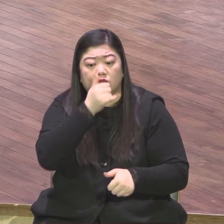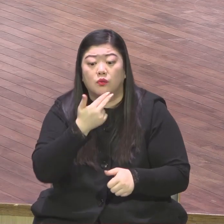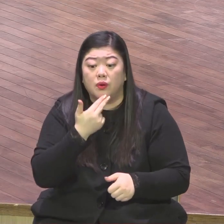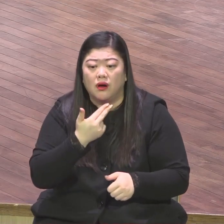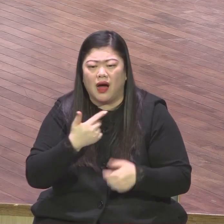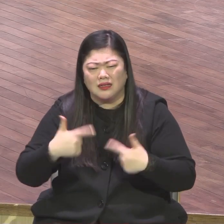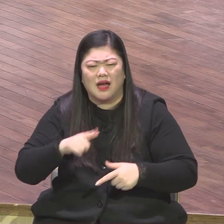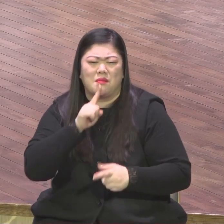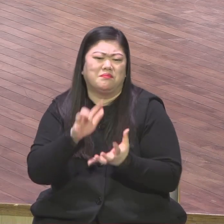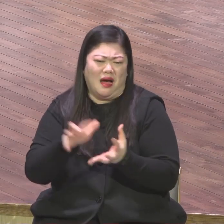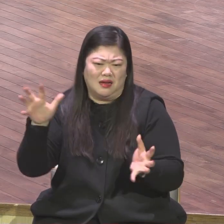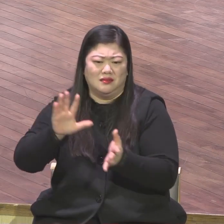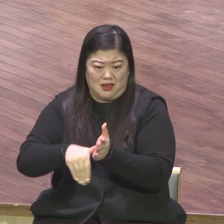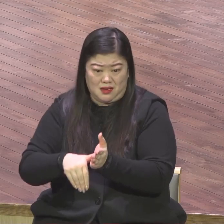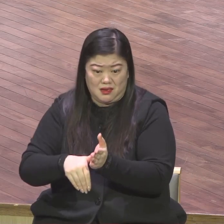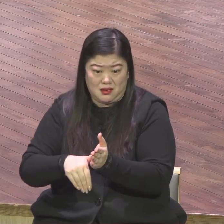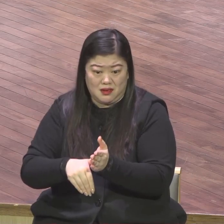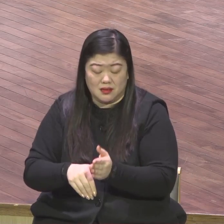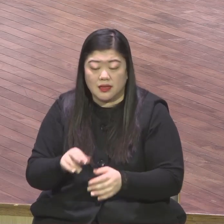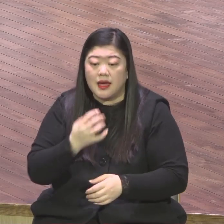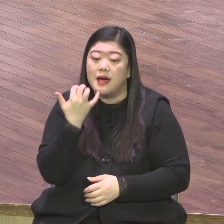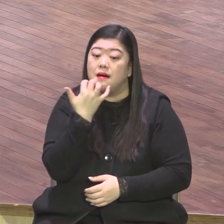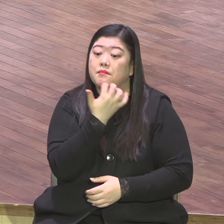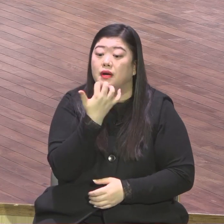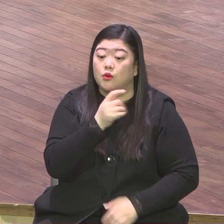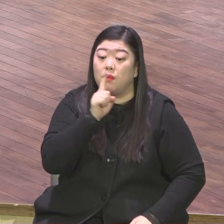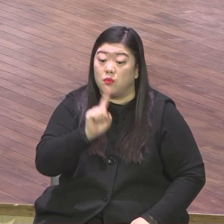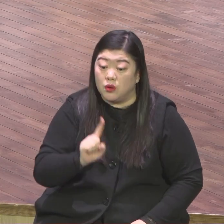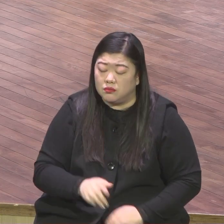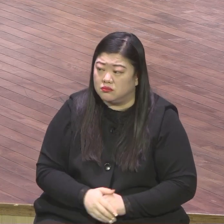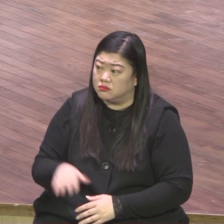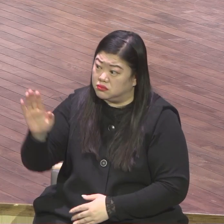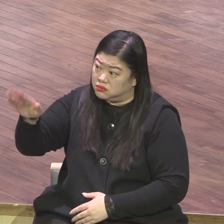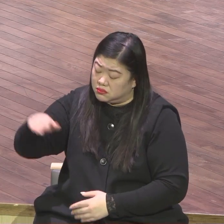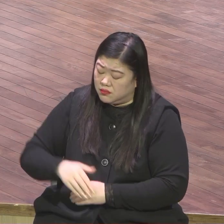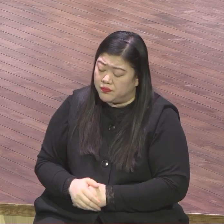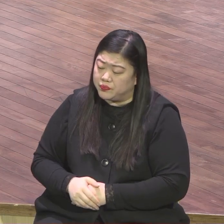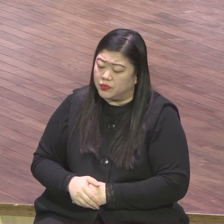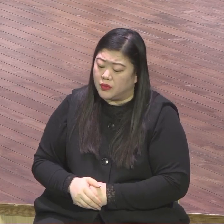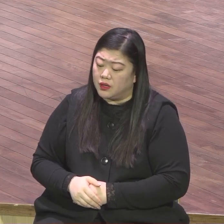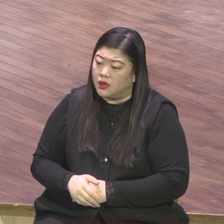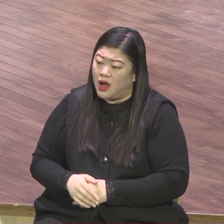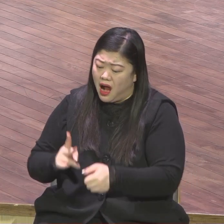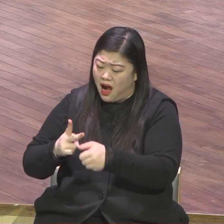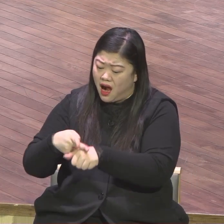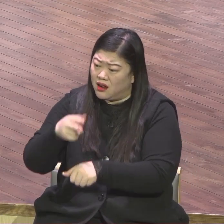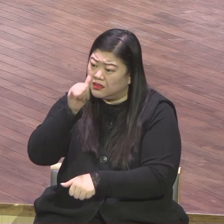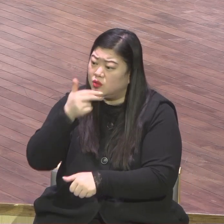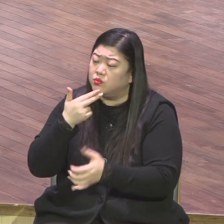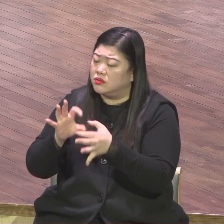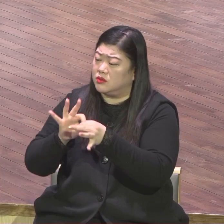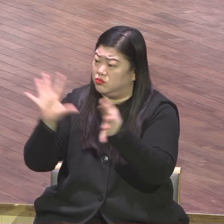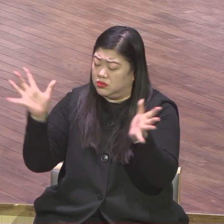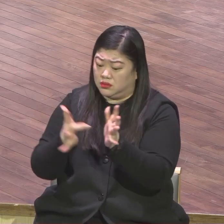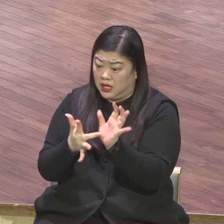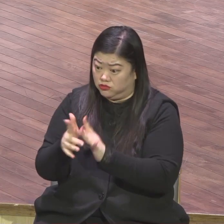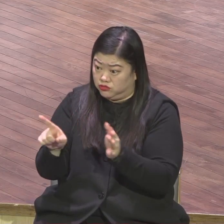이방인들도 자신들과 동일하게 주 예수의 구원으로 구원받은 믿기만 하면 구원받을 수 있다